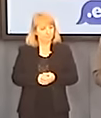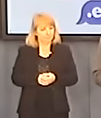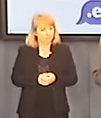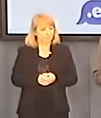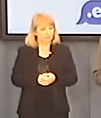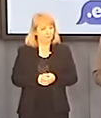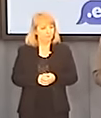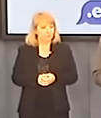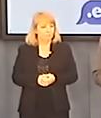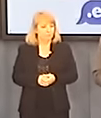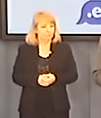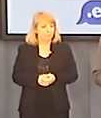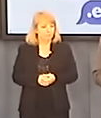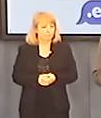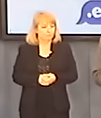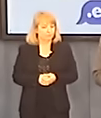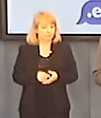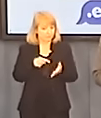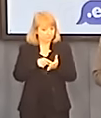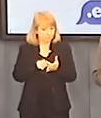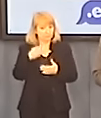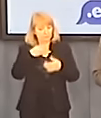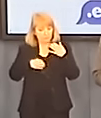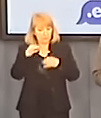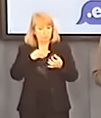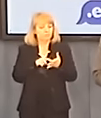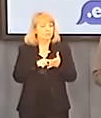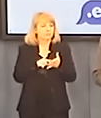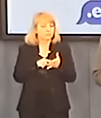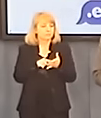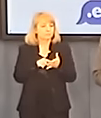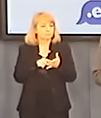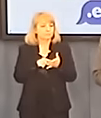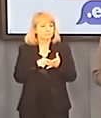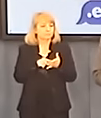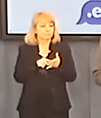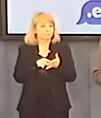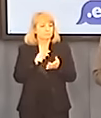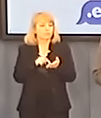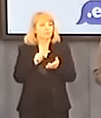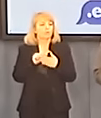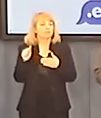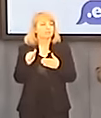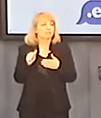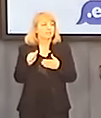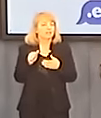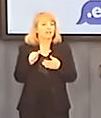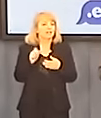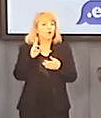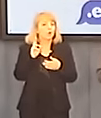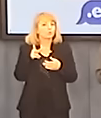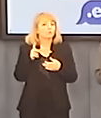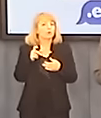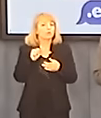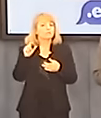Ale tutaj mówimy o ewentualnych, być może tak jak to ministrowie określają, pasjonatach, tak? A ile